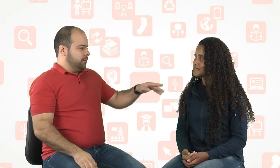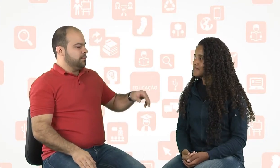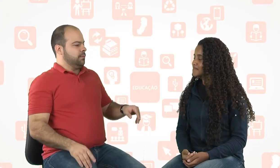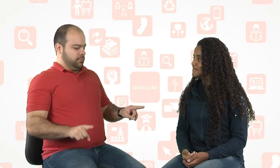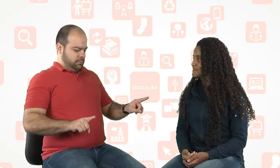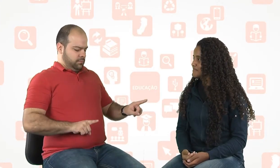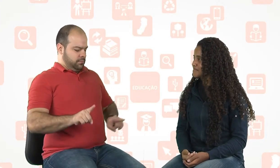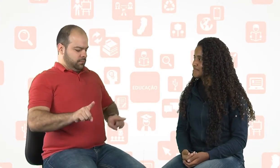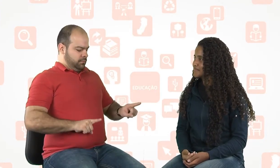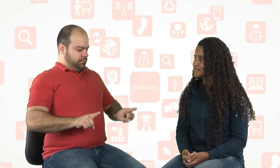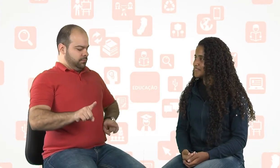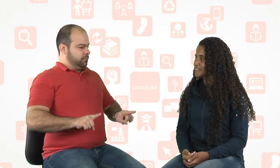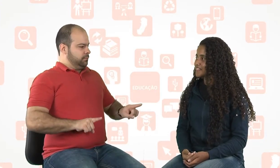Agora, esse é o sinal de primo.